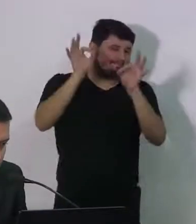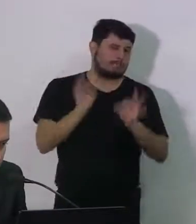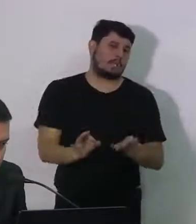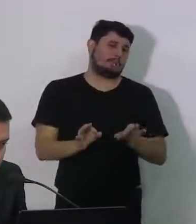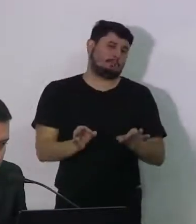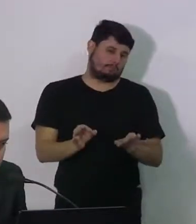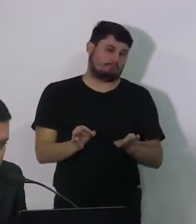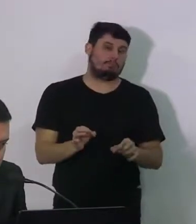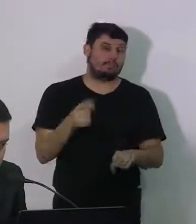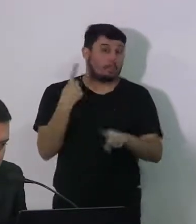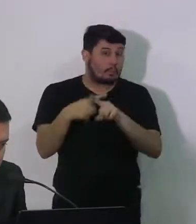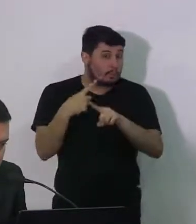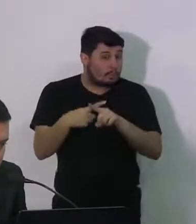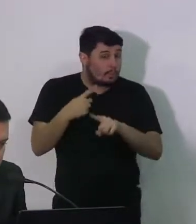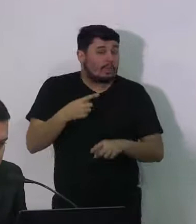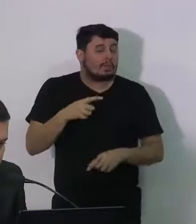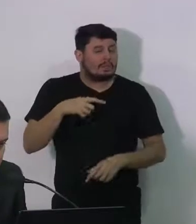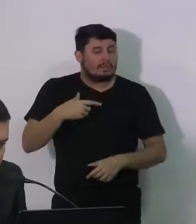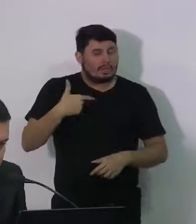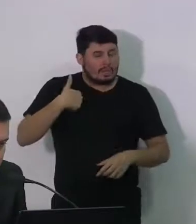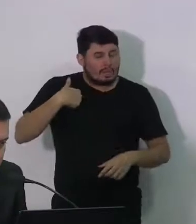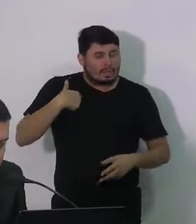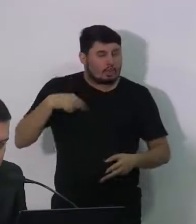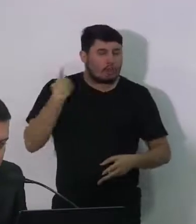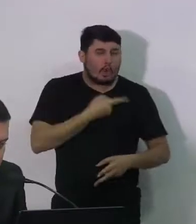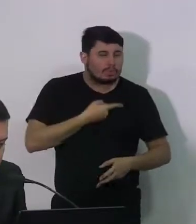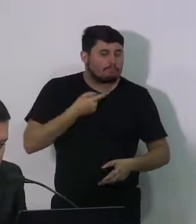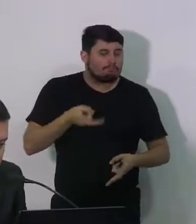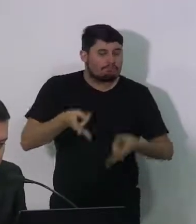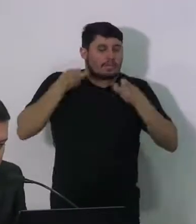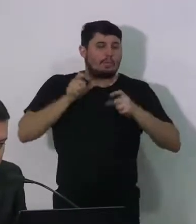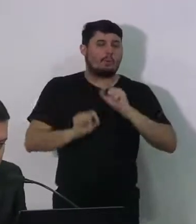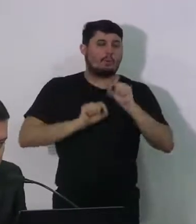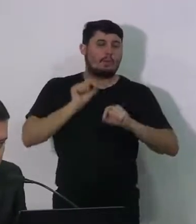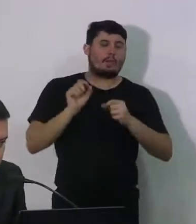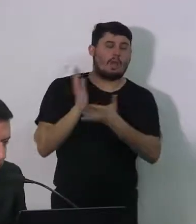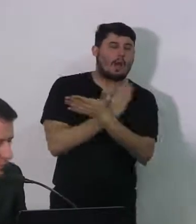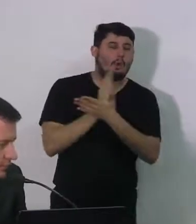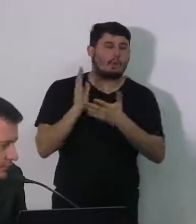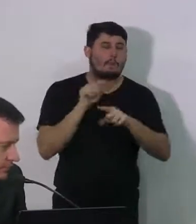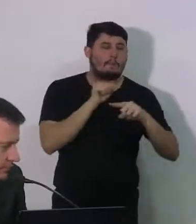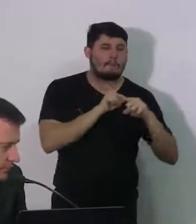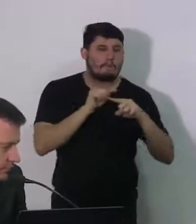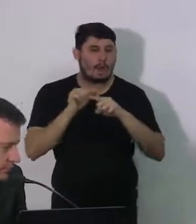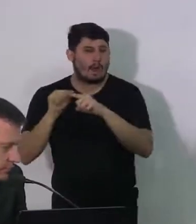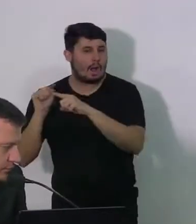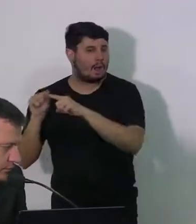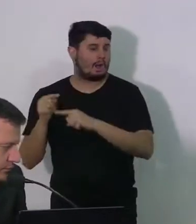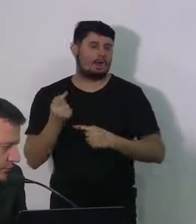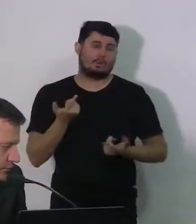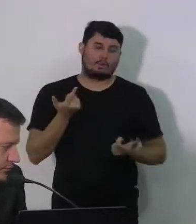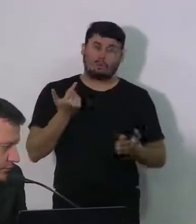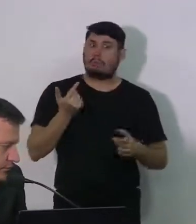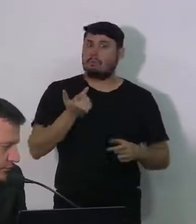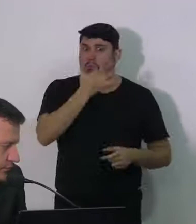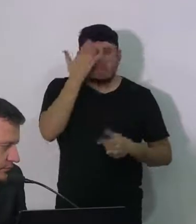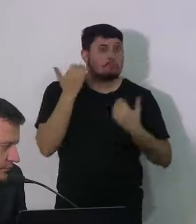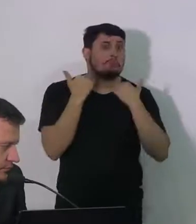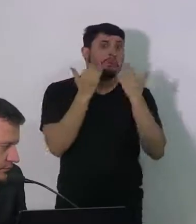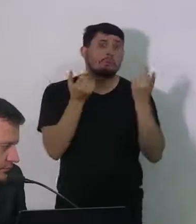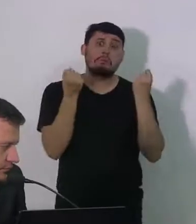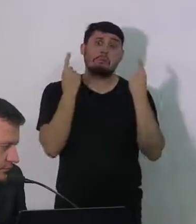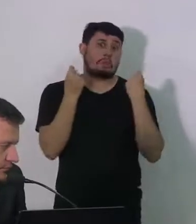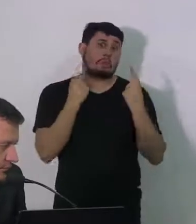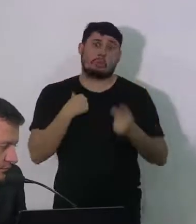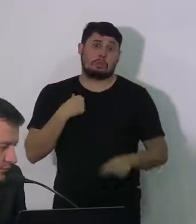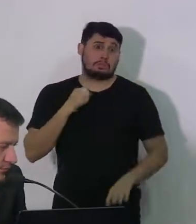é que muitos dos bairros e muitos dos locais, especialmente na última quarta e na última sexta-feira, não houve respeito a isso. E a gente vê